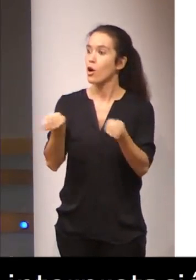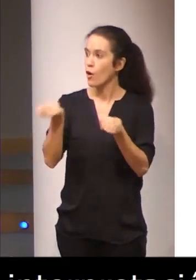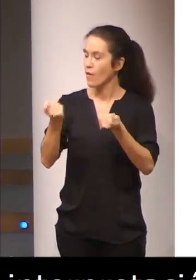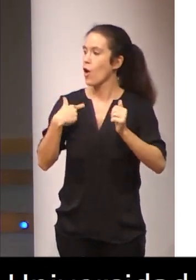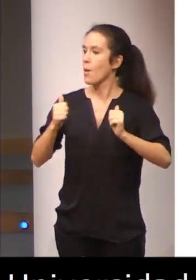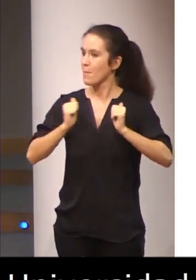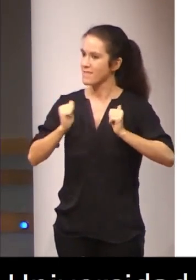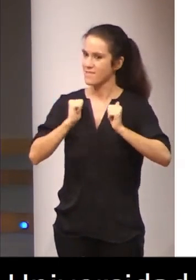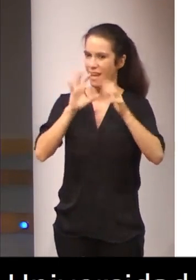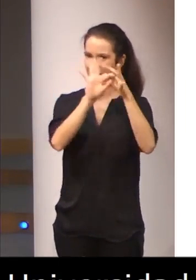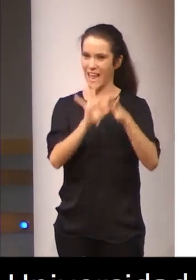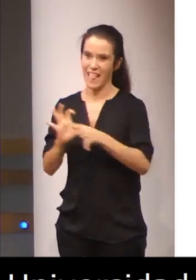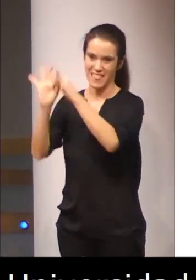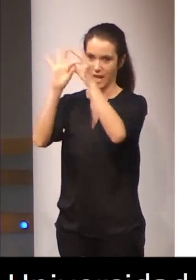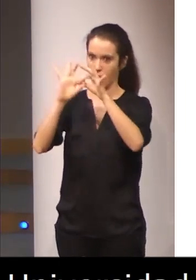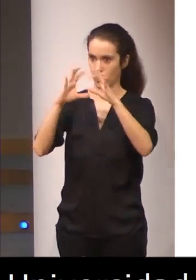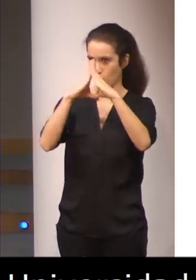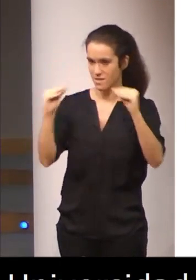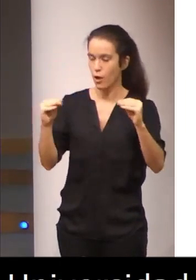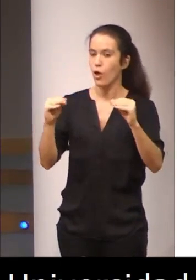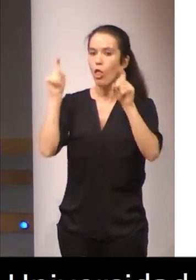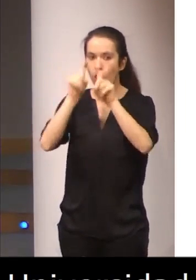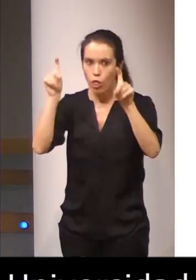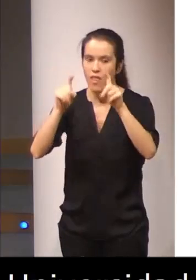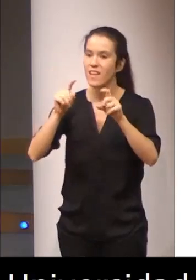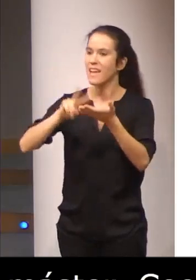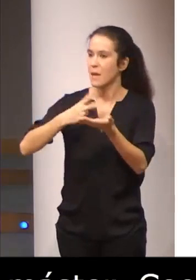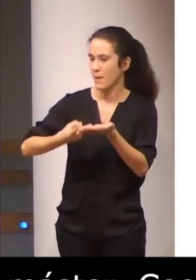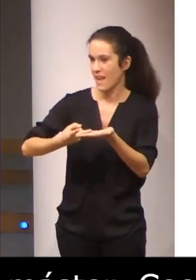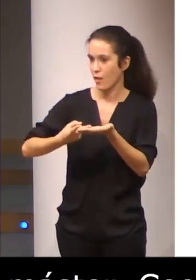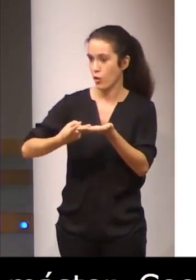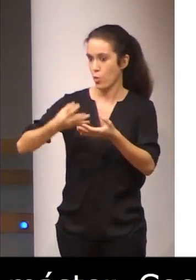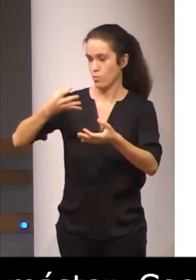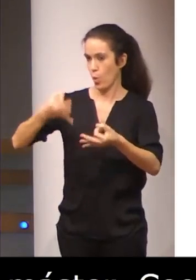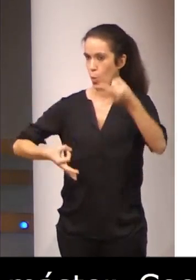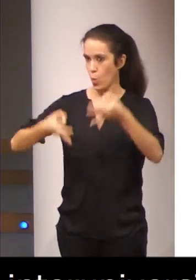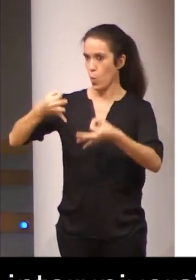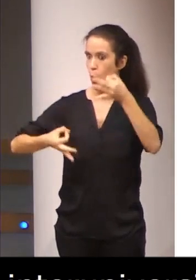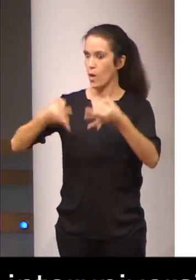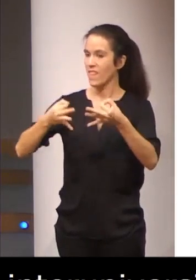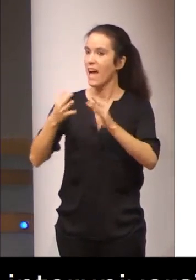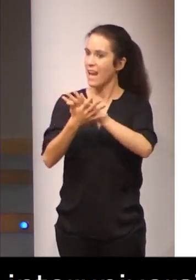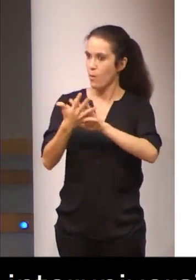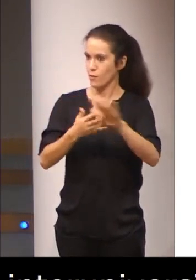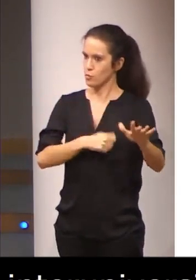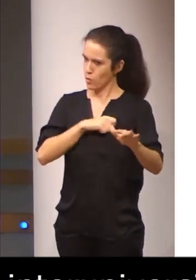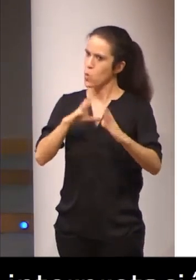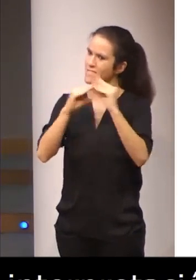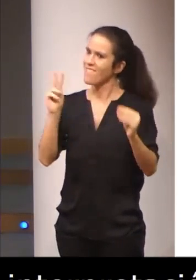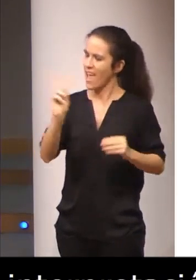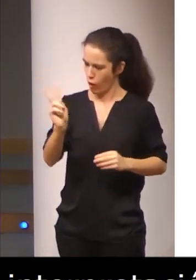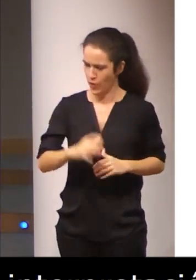Máster Interuniversitario en Docencia e Interpretación Jurídica de la Lengua de Signos Española en la Universidad de Valladolid.